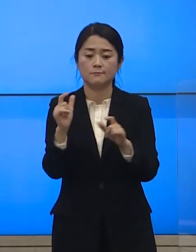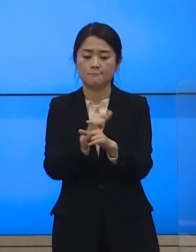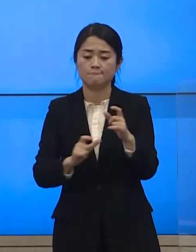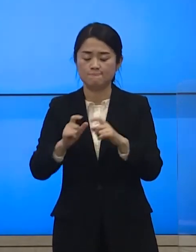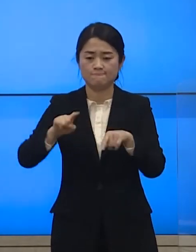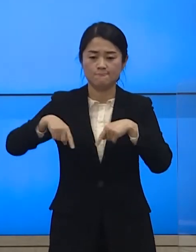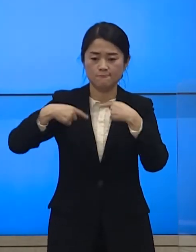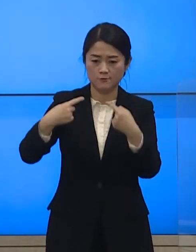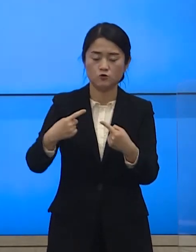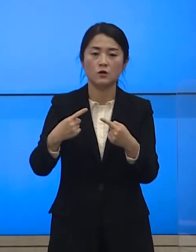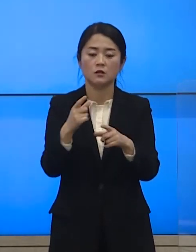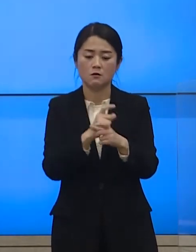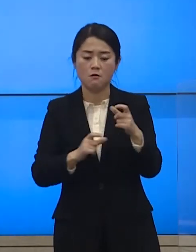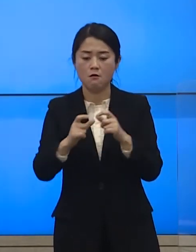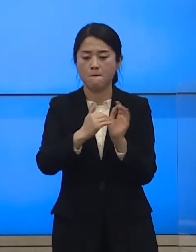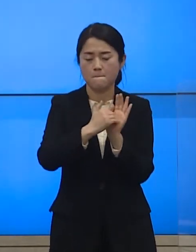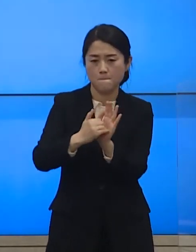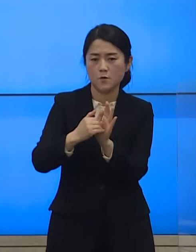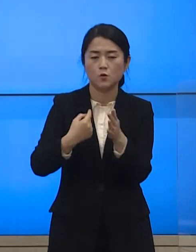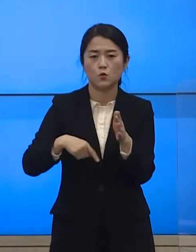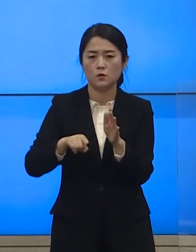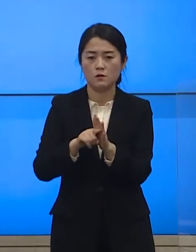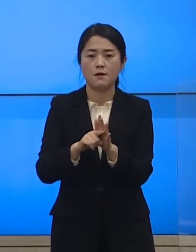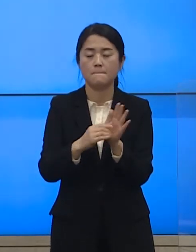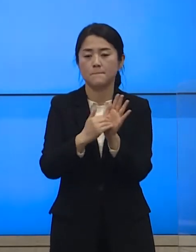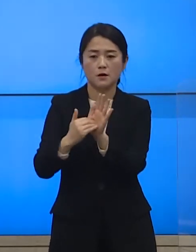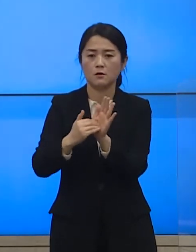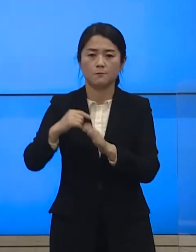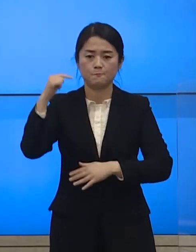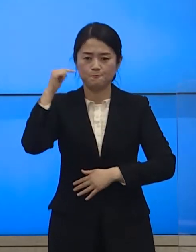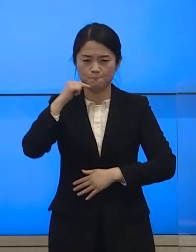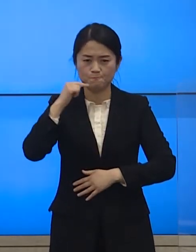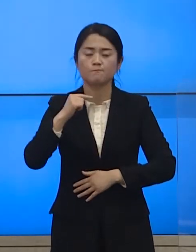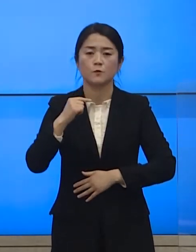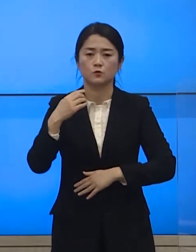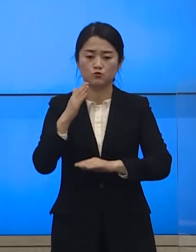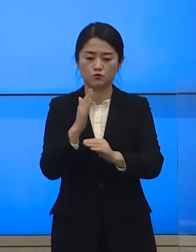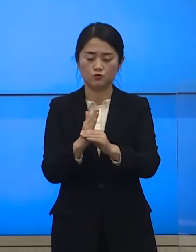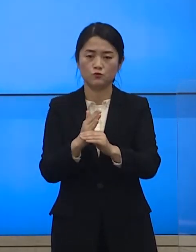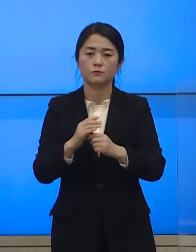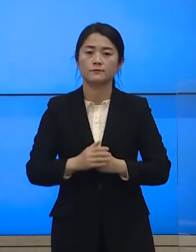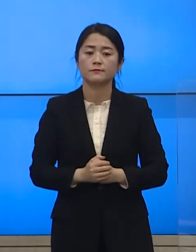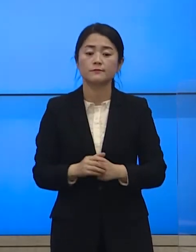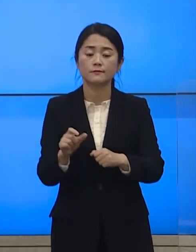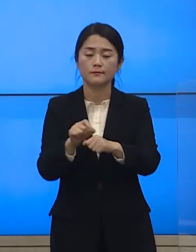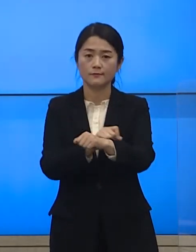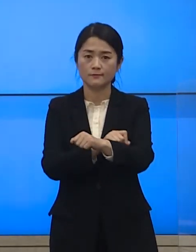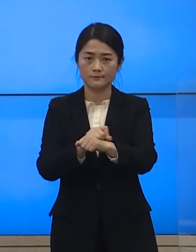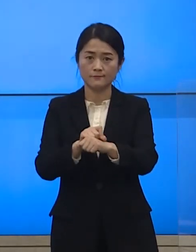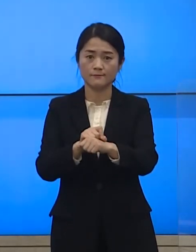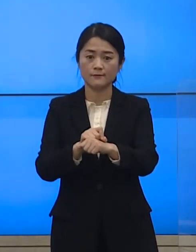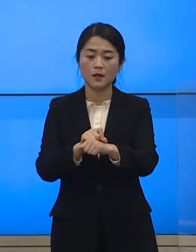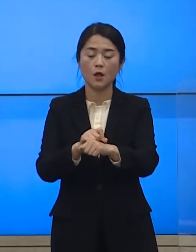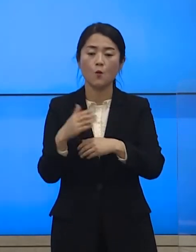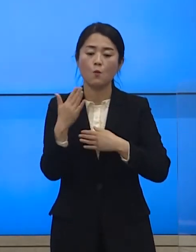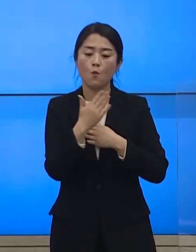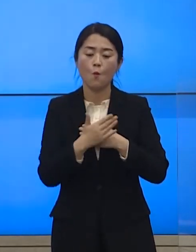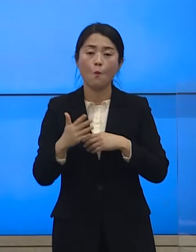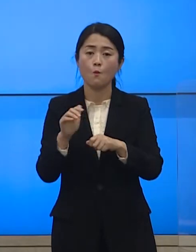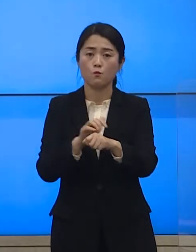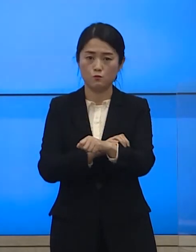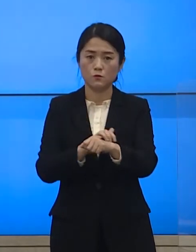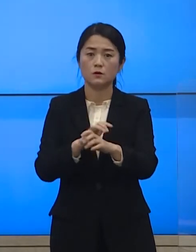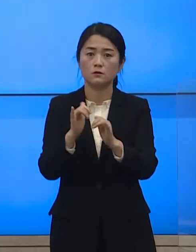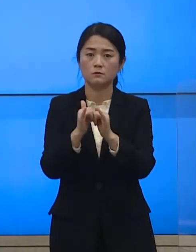확산 방지를 위해 방역에 철저를 기하고 있습니다 특히 거동이 불편하신